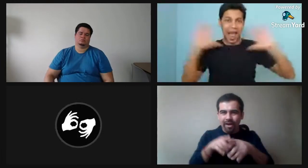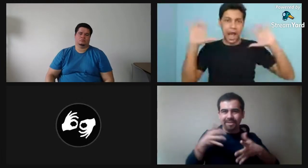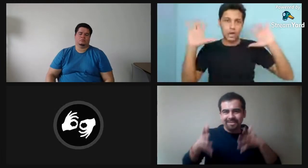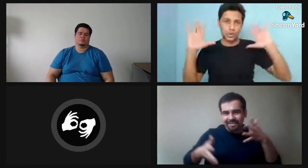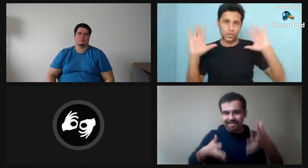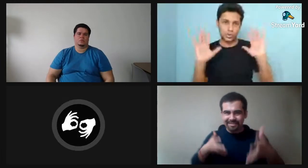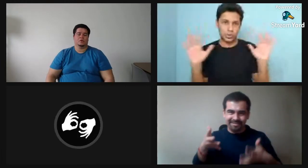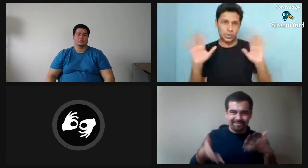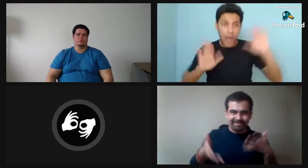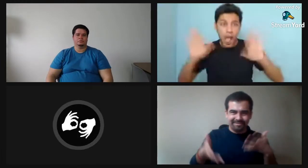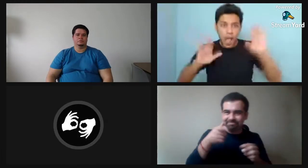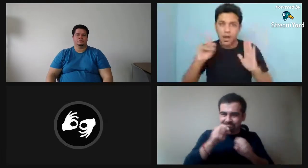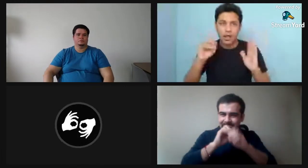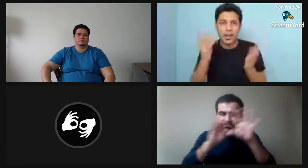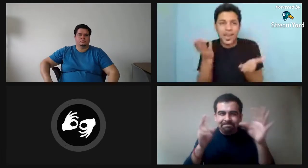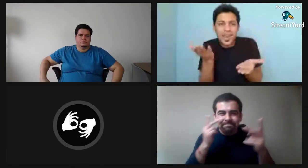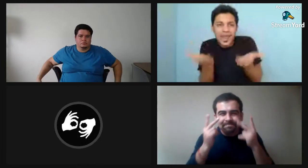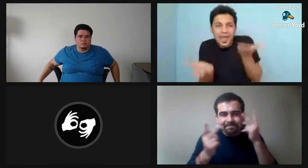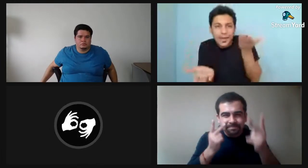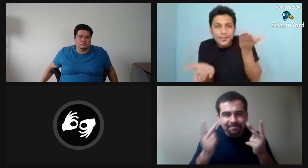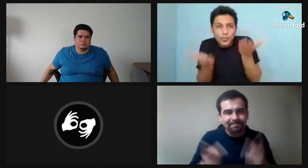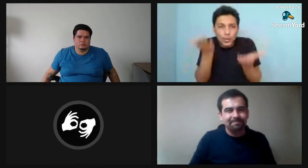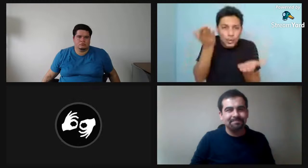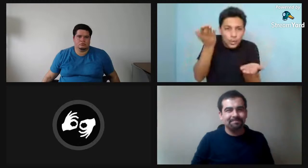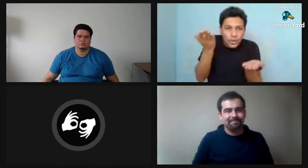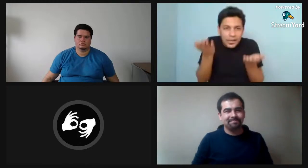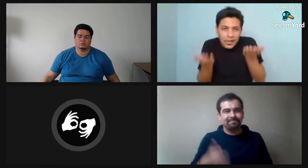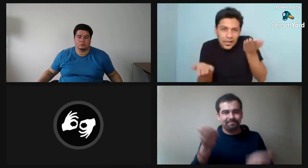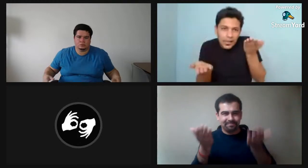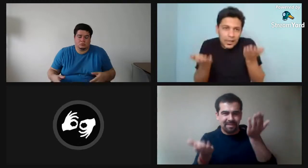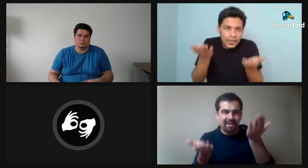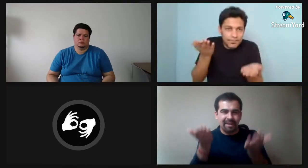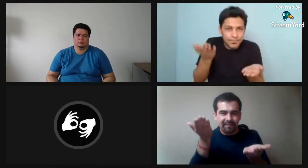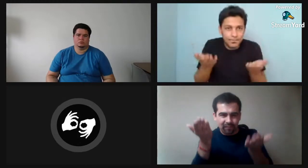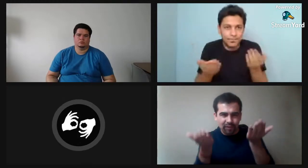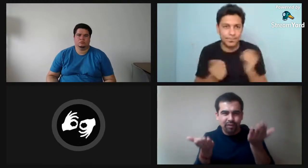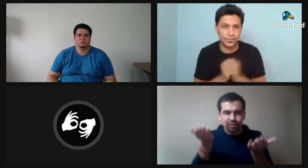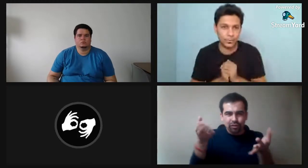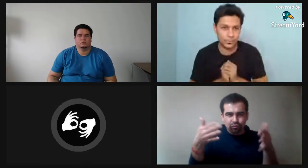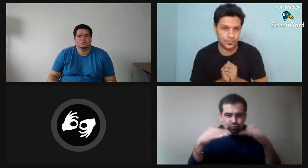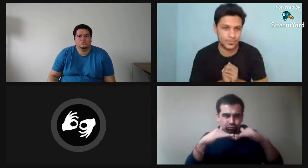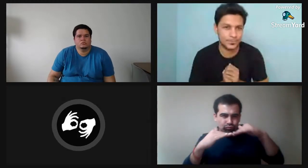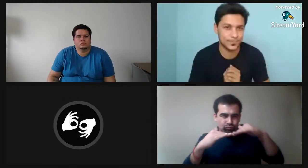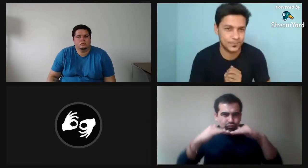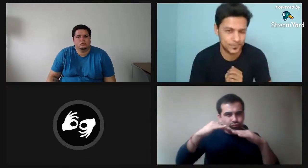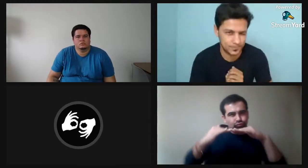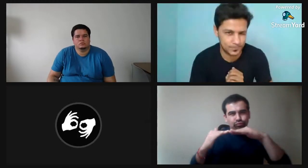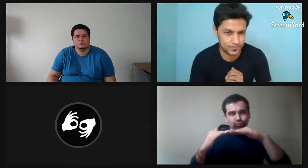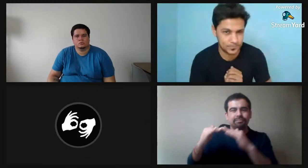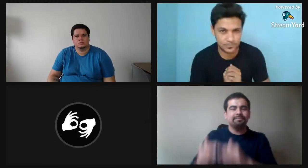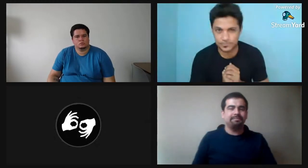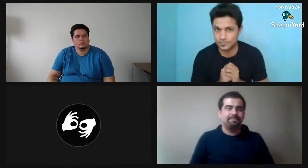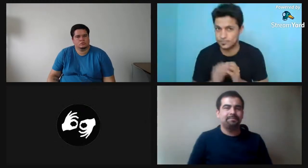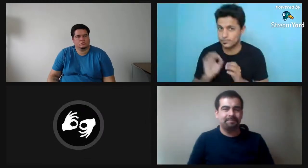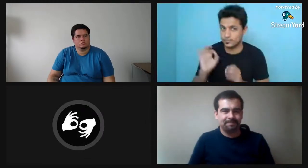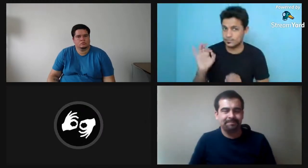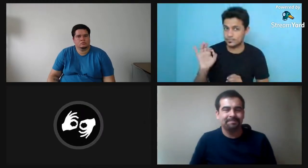el vernáculo visual permite entregar que a través del movimiento visual se pueda entender lo que yo estoy